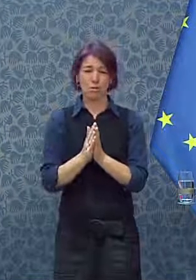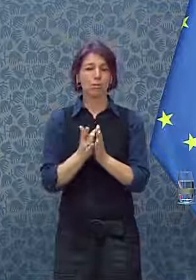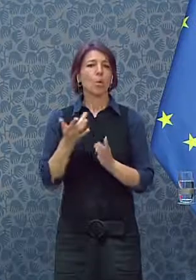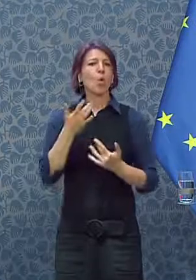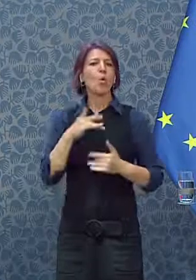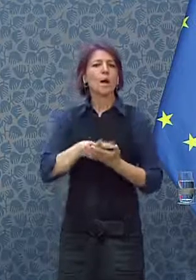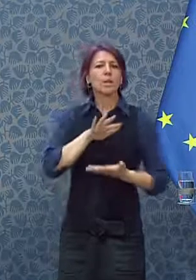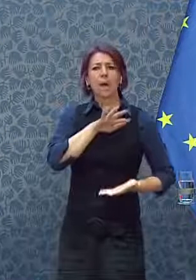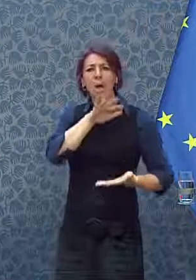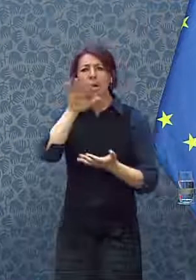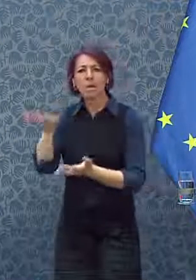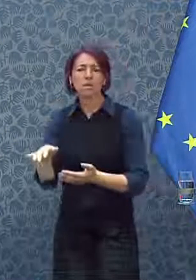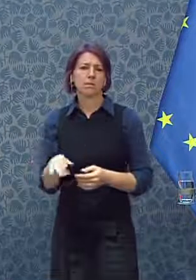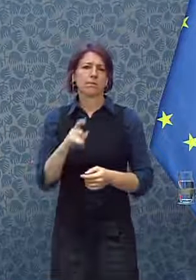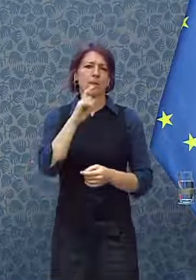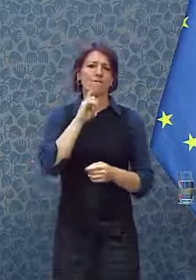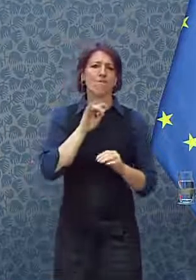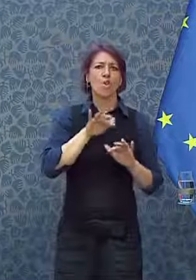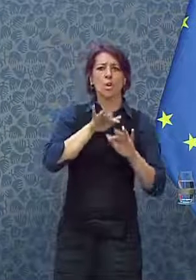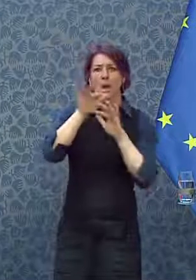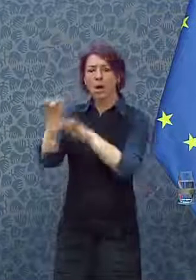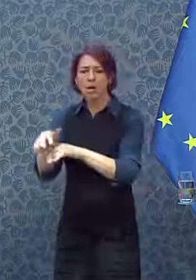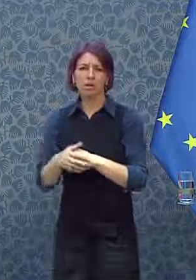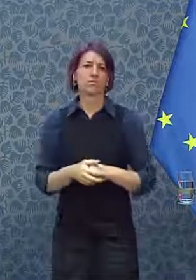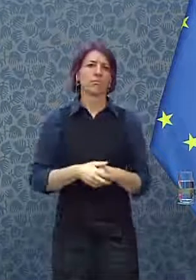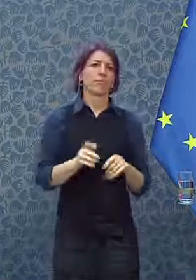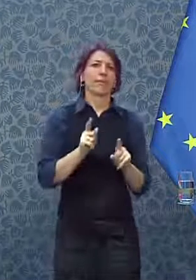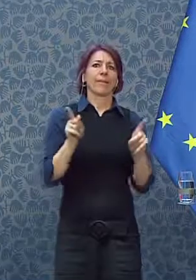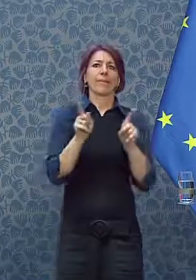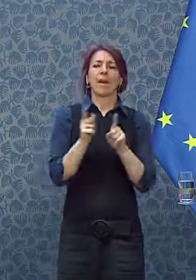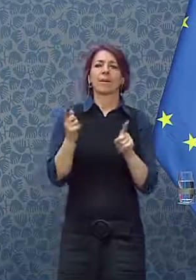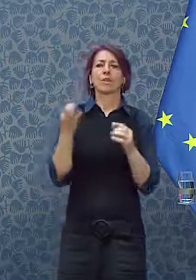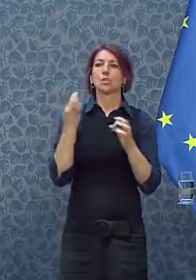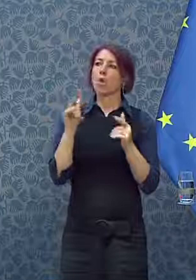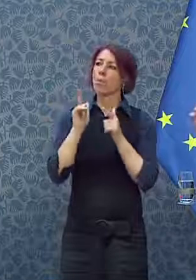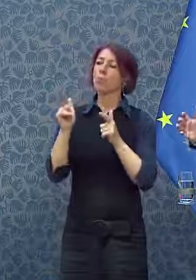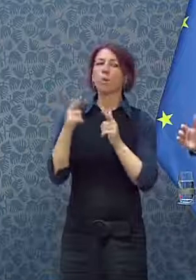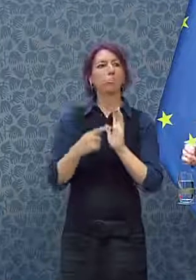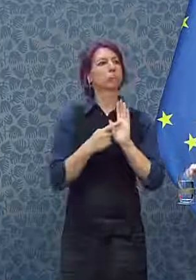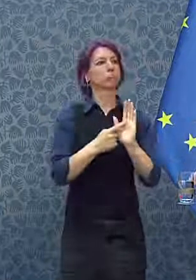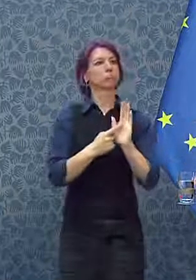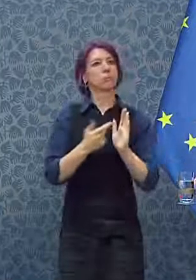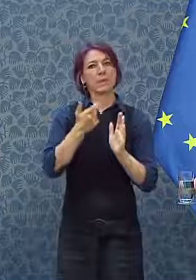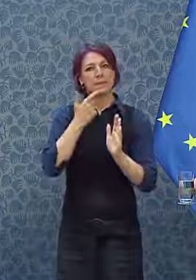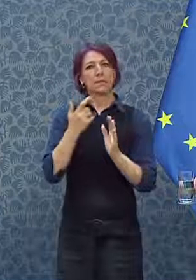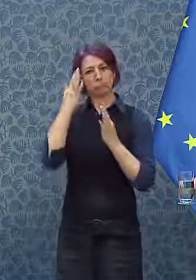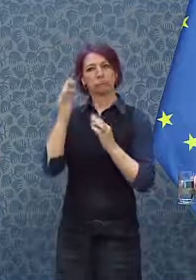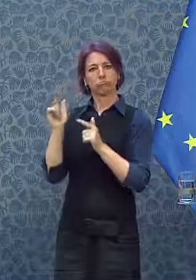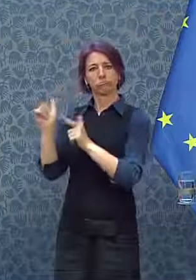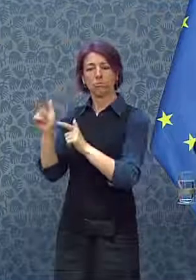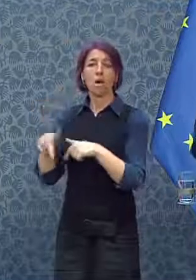humanitární, ať už je to podpora vojenská, ať už je to podpora morální, anebo je to podpora symbolická.